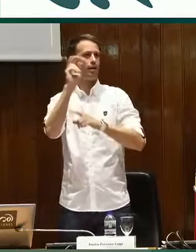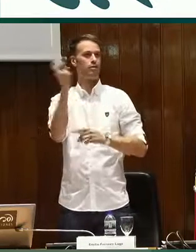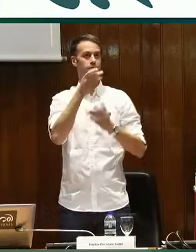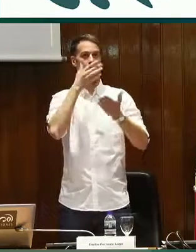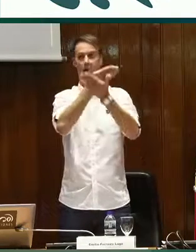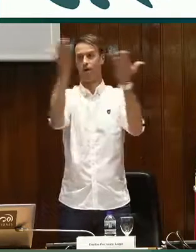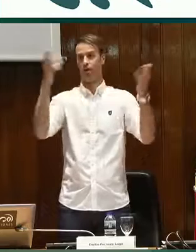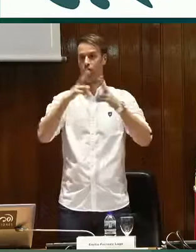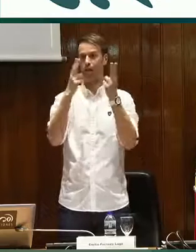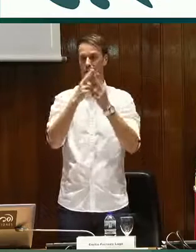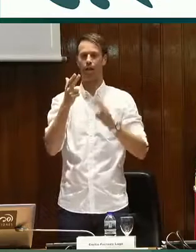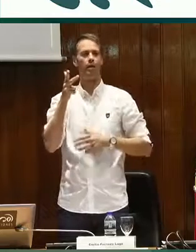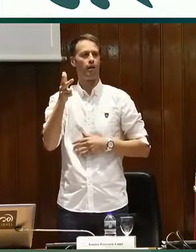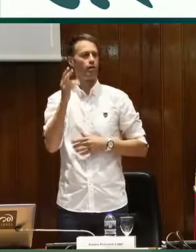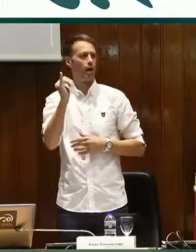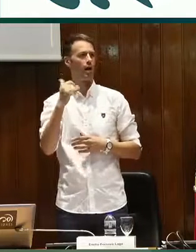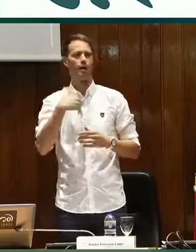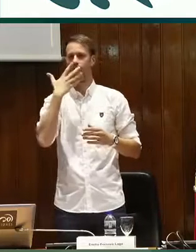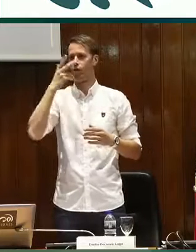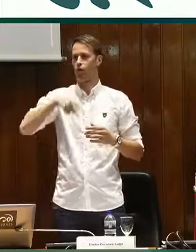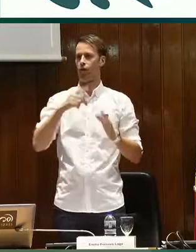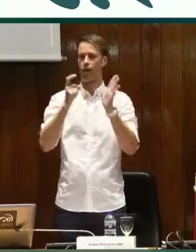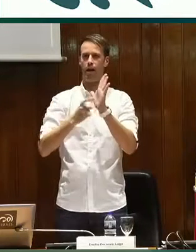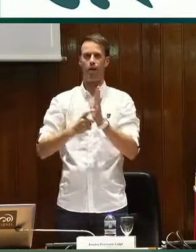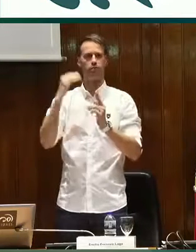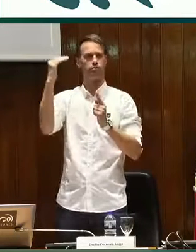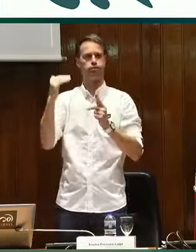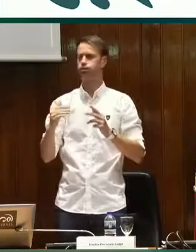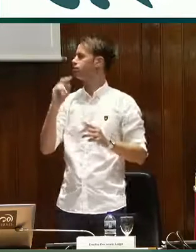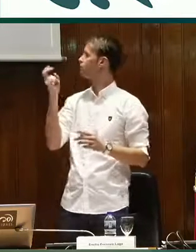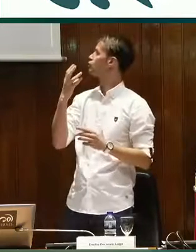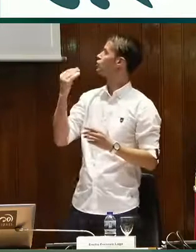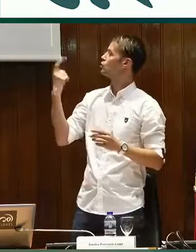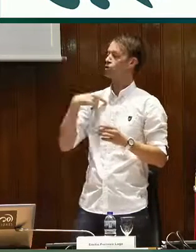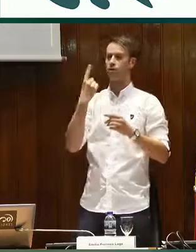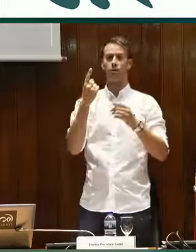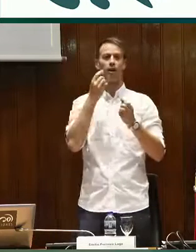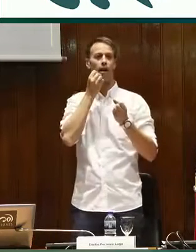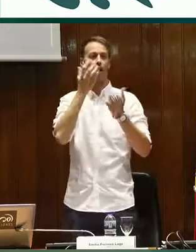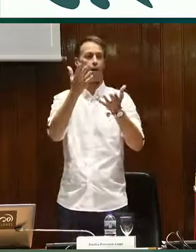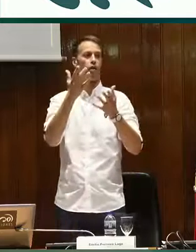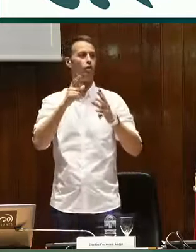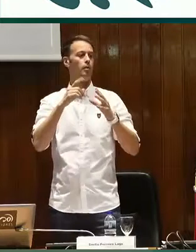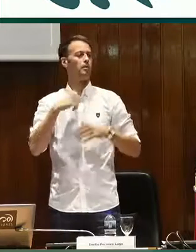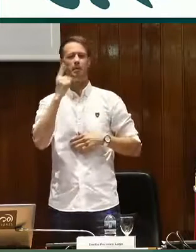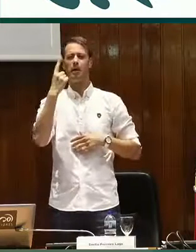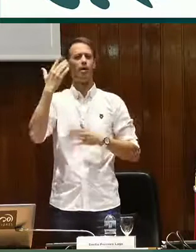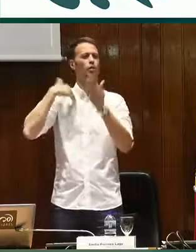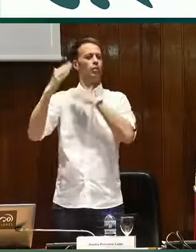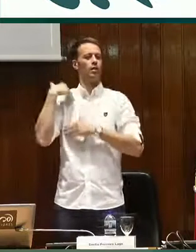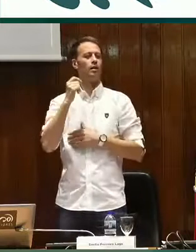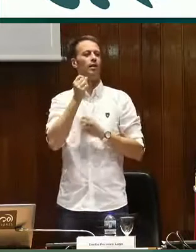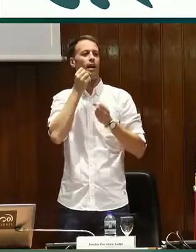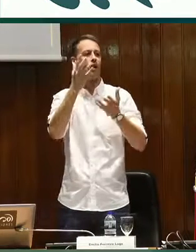tanto para museos, para teatros, en la sociedad en general, evidentemente está reconocido el derecho de todas las personas a poderlo